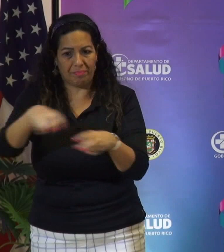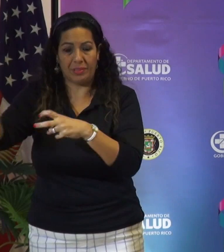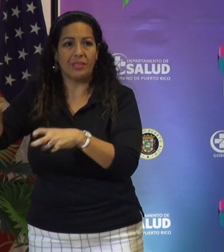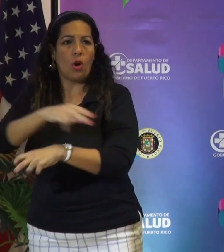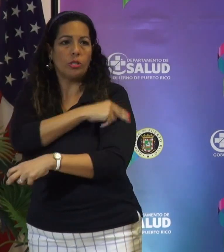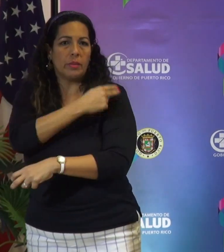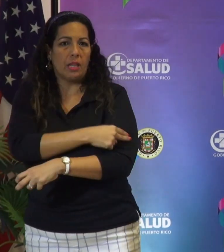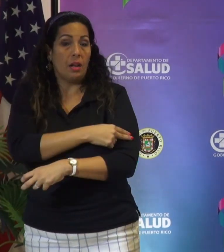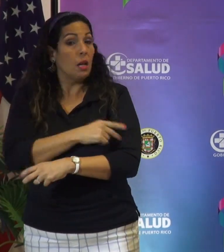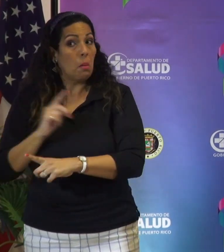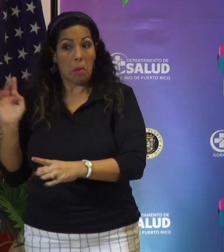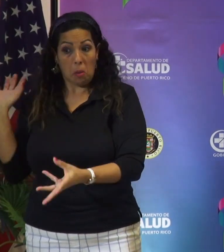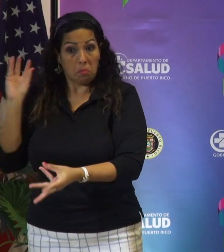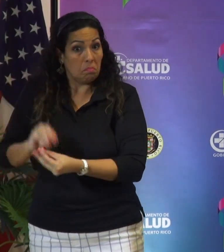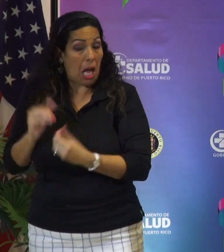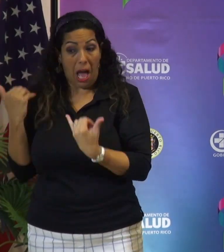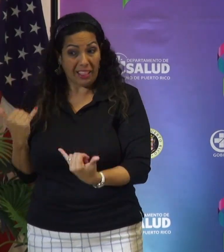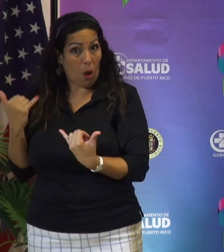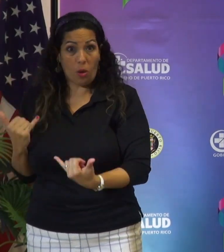no es lo que ha sucedido hasta ahora. Gracias. Gracias. Gracias. Gracias. Gracias. Gracias.